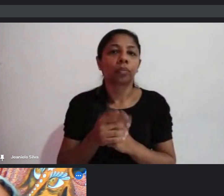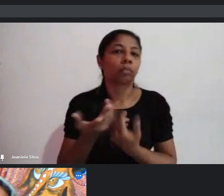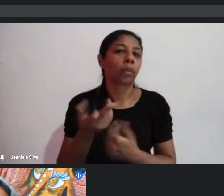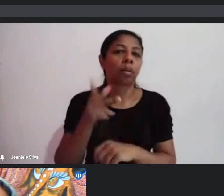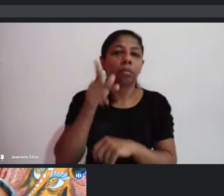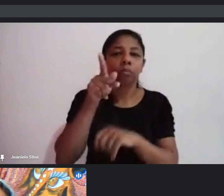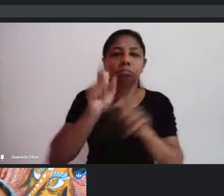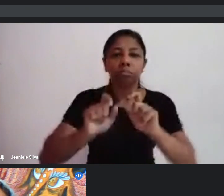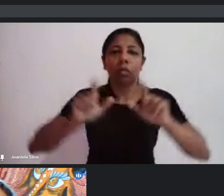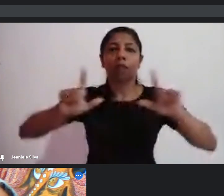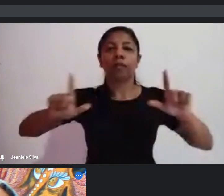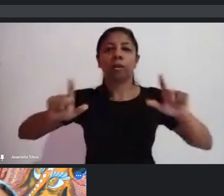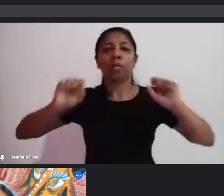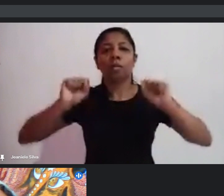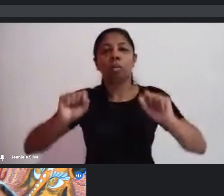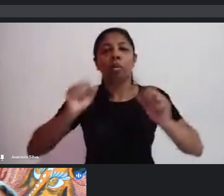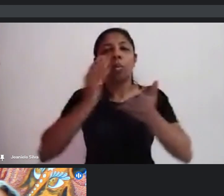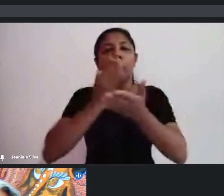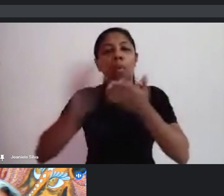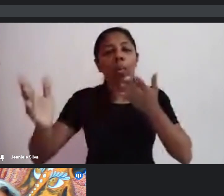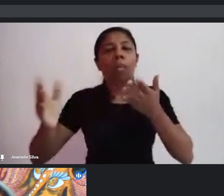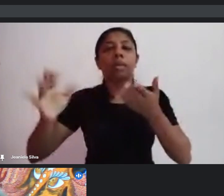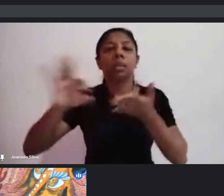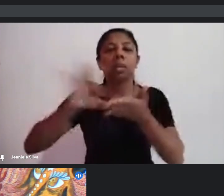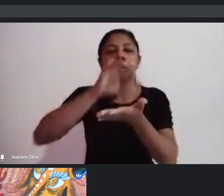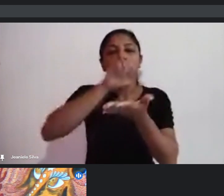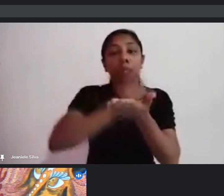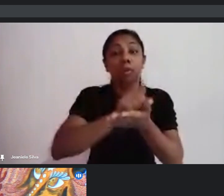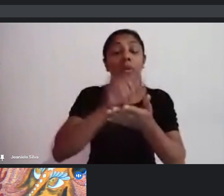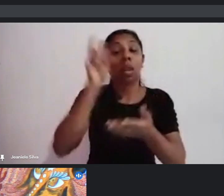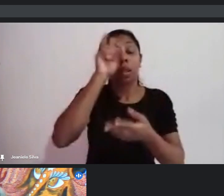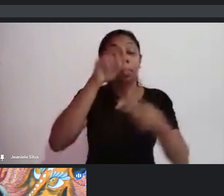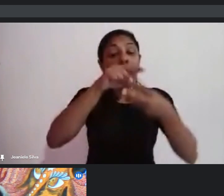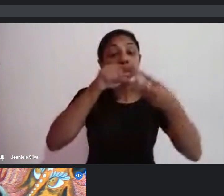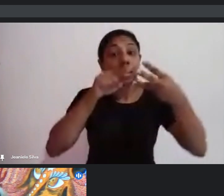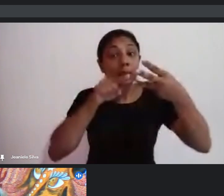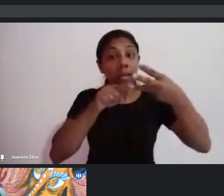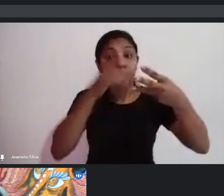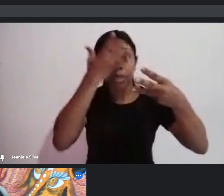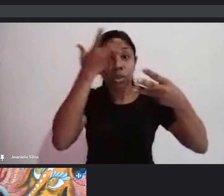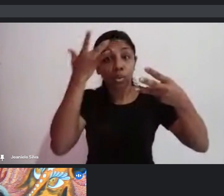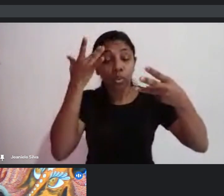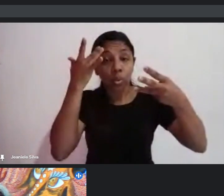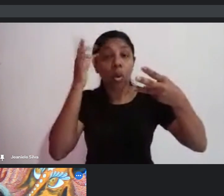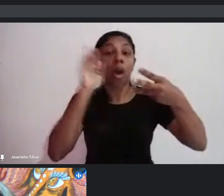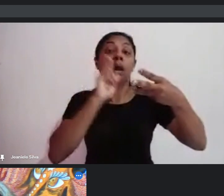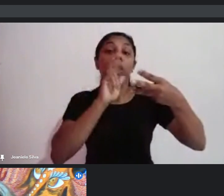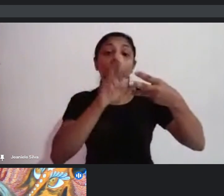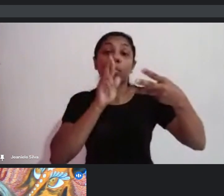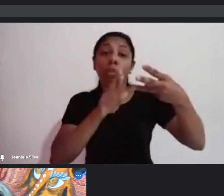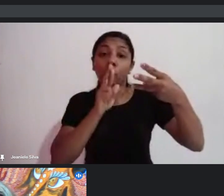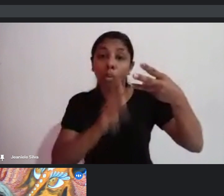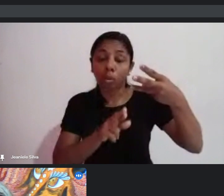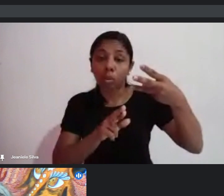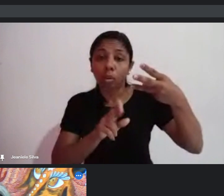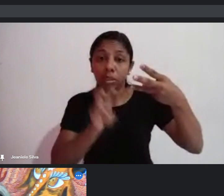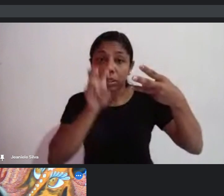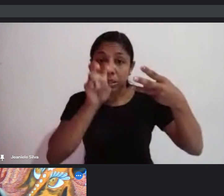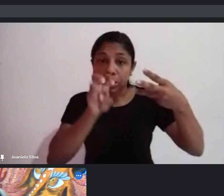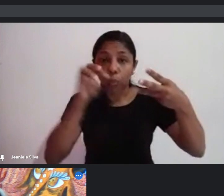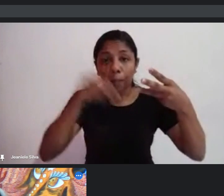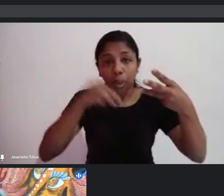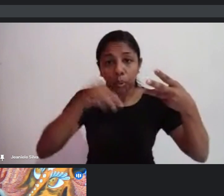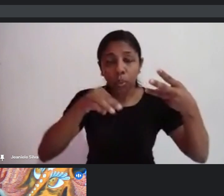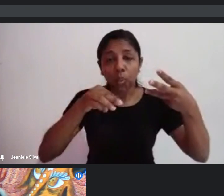tá? E aí lembrar que são, a cada três pessoas a gente responde a dúvida e cada pessoa tem até cinco minutos de fala, certo?